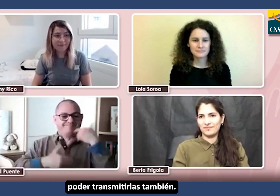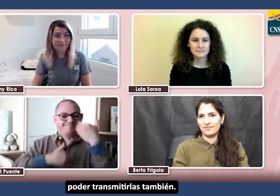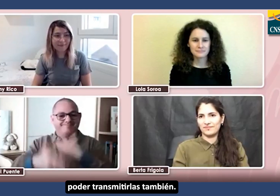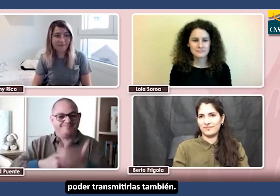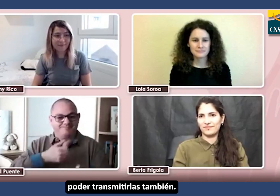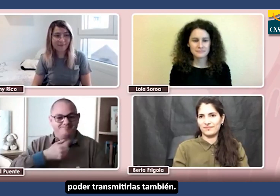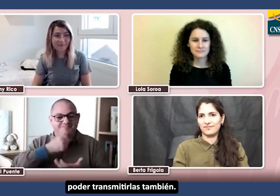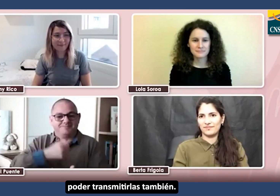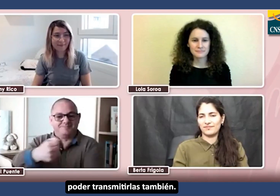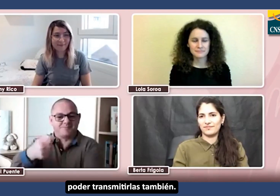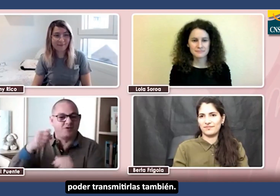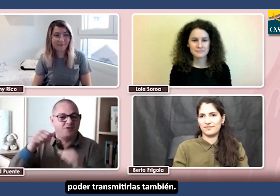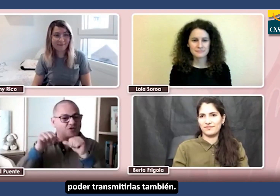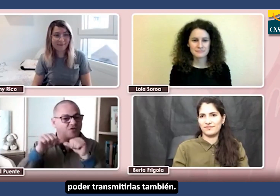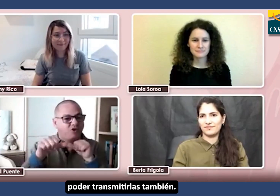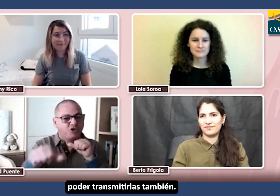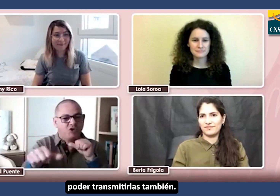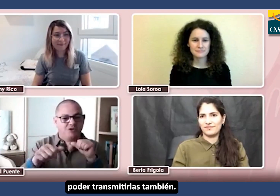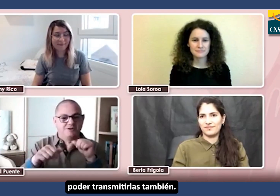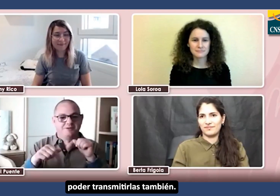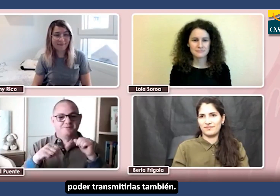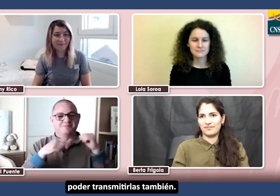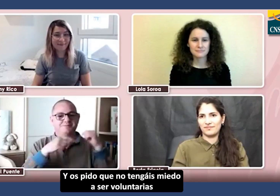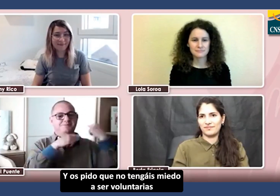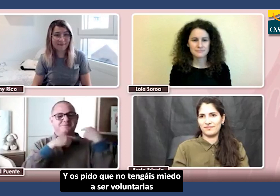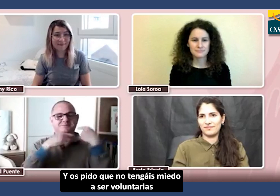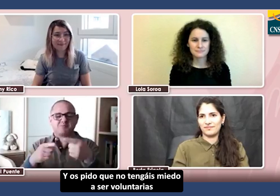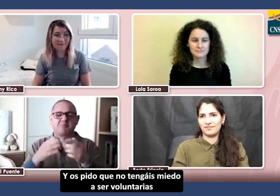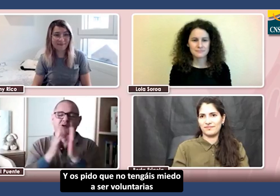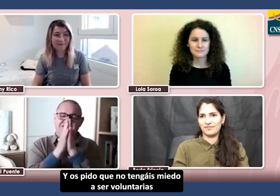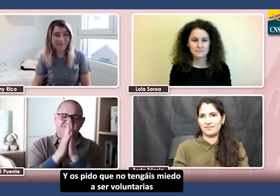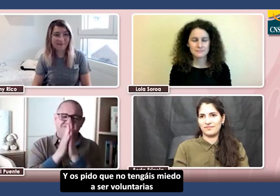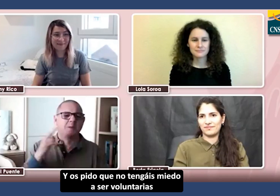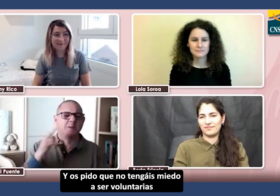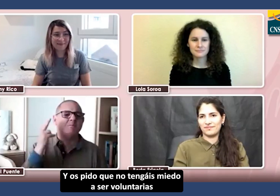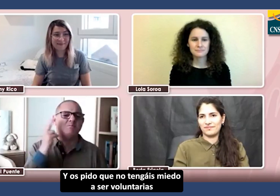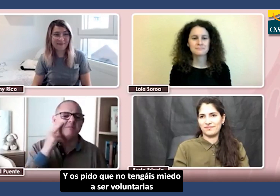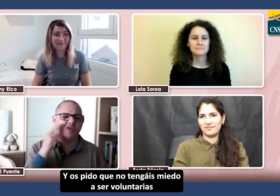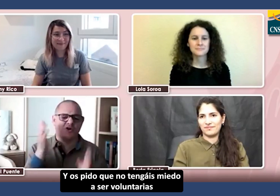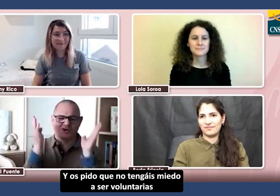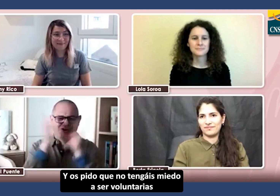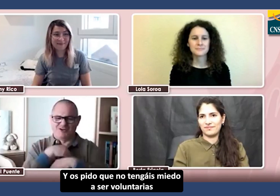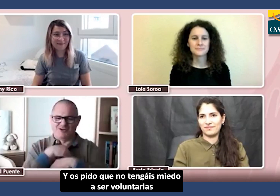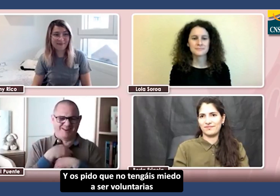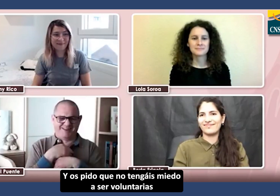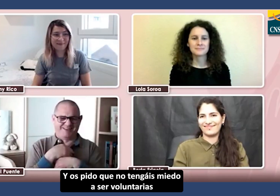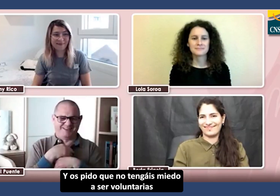cosas, adquirir experiencias, poder transmitirlas también. Y os pido que no tengáis miedo a ser